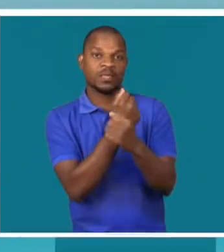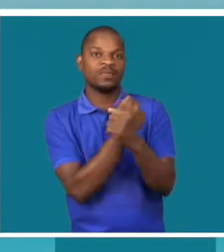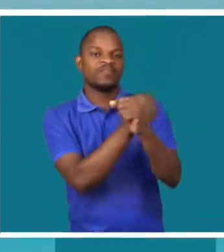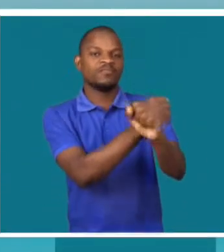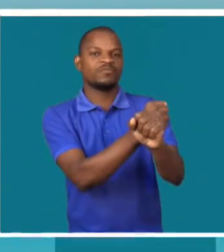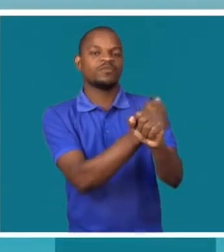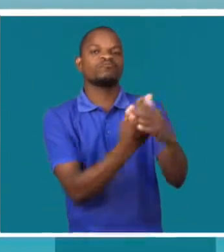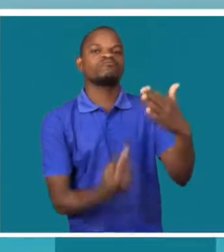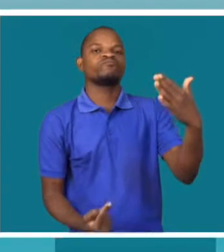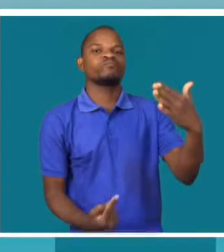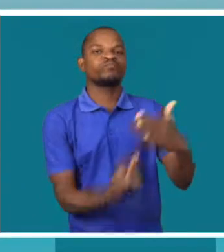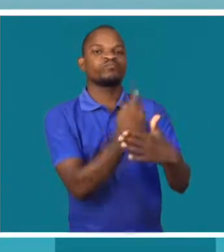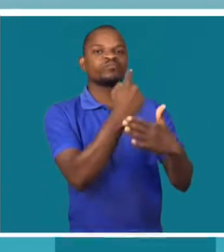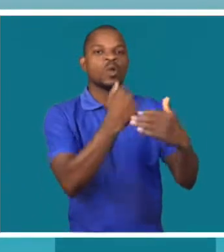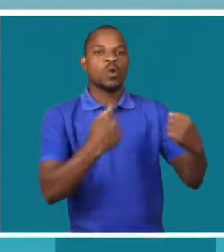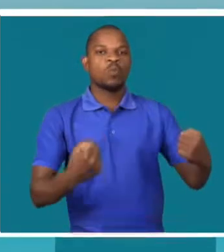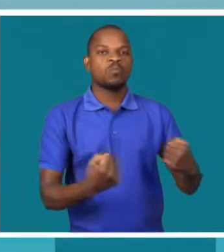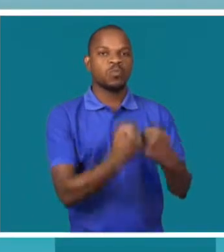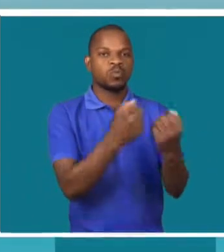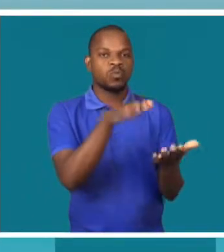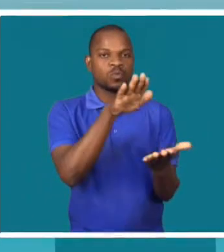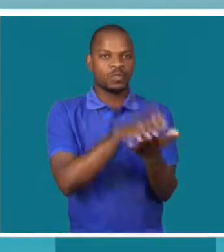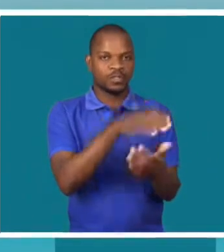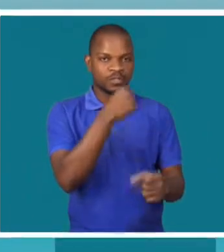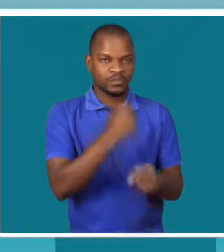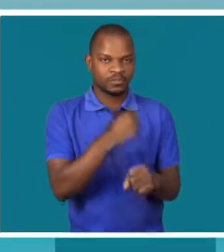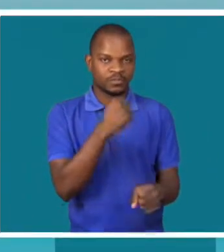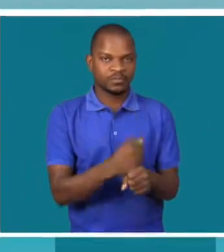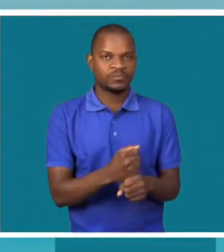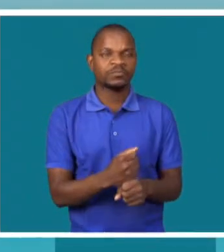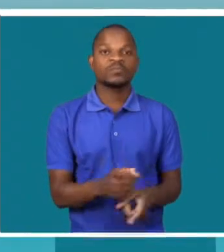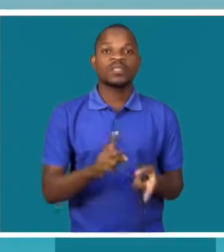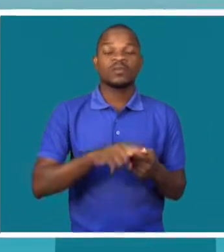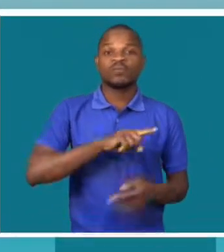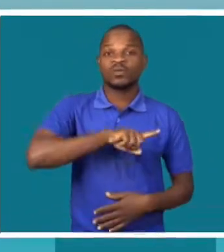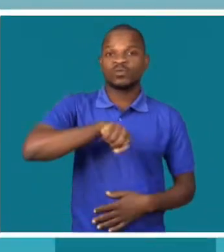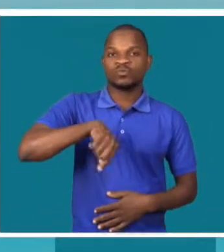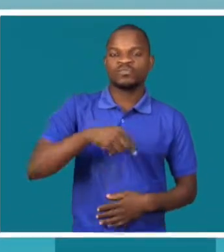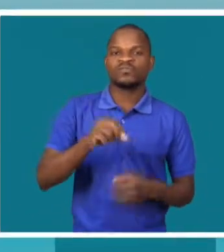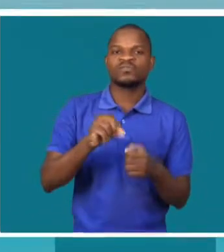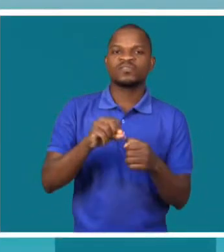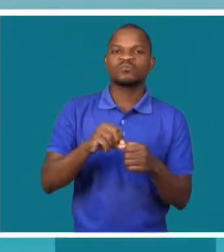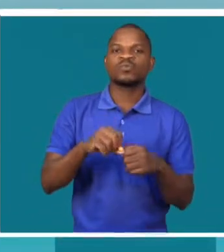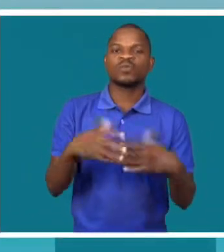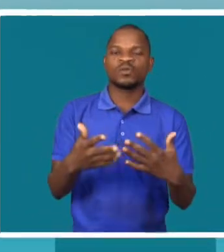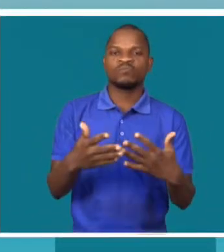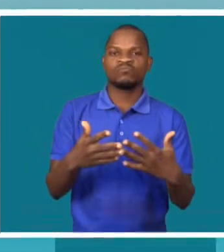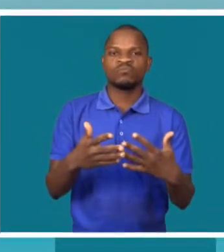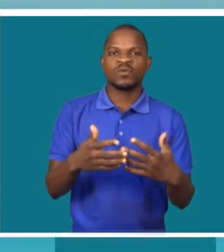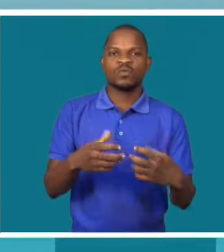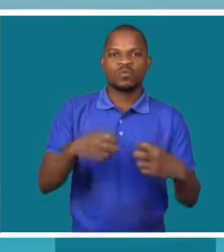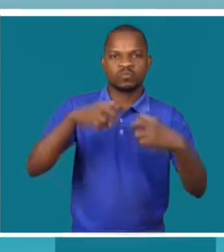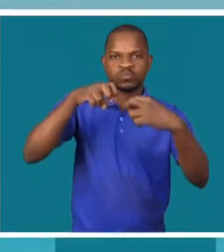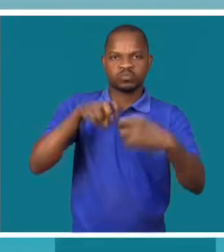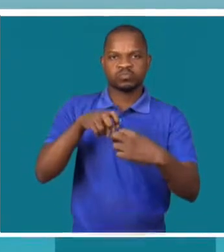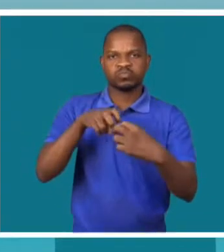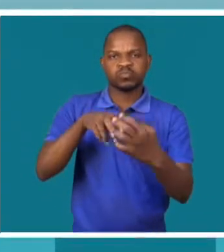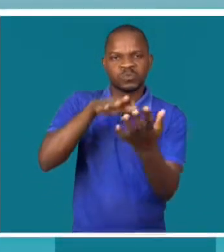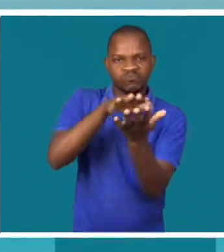de consciencialização, que é para que os trabalhadores conheçam as ferramentas, os procedimentos e todo o conjunto de